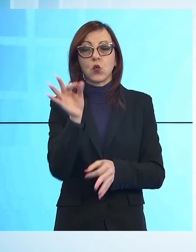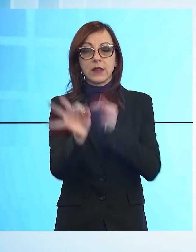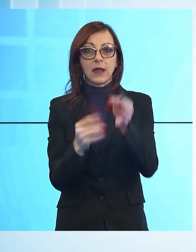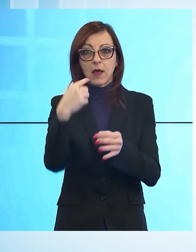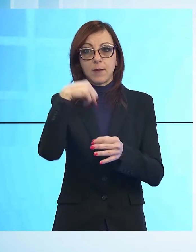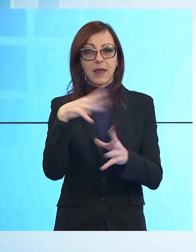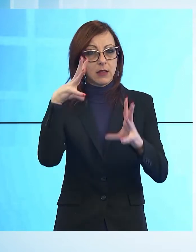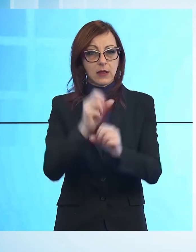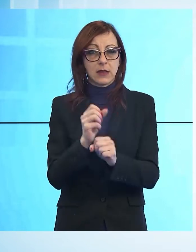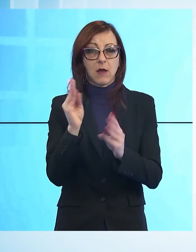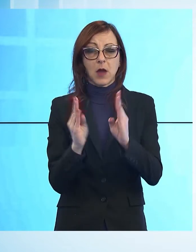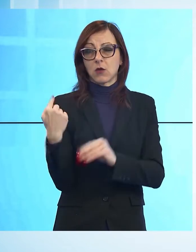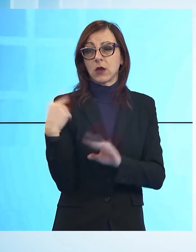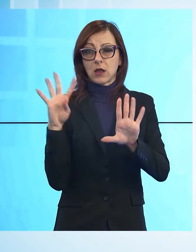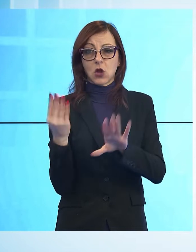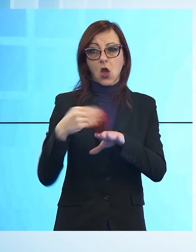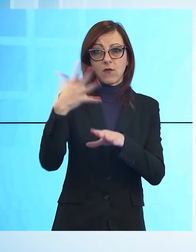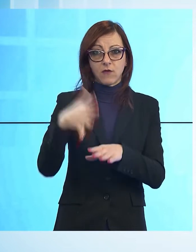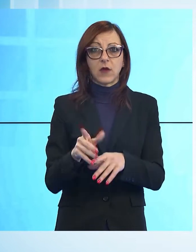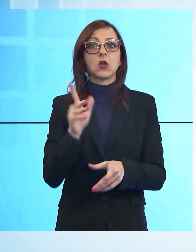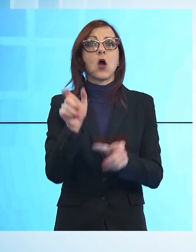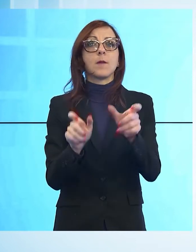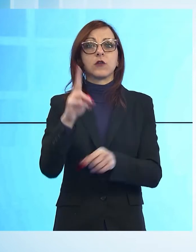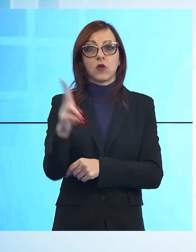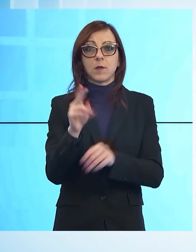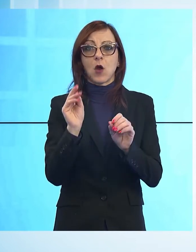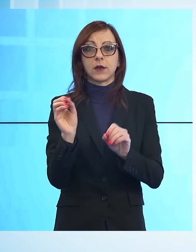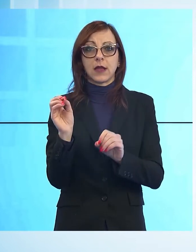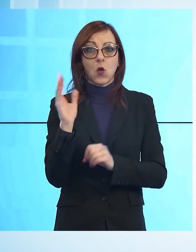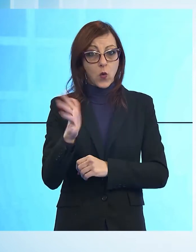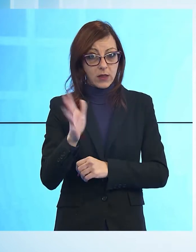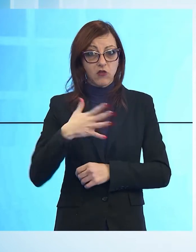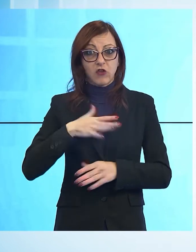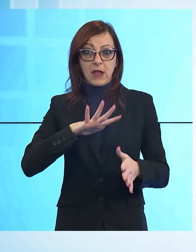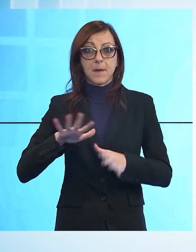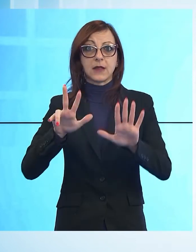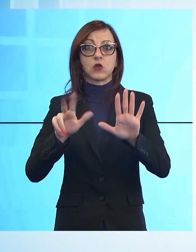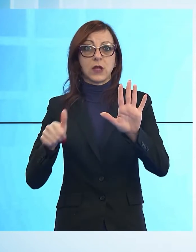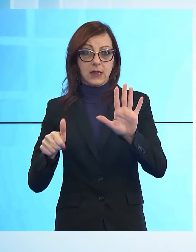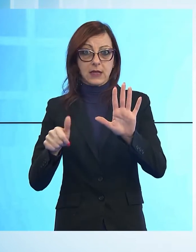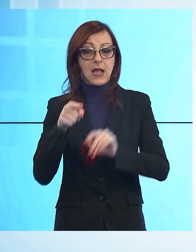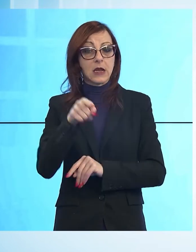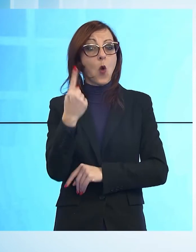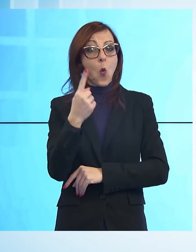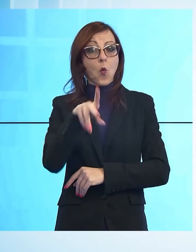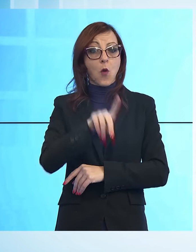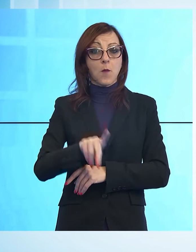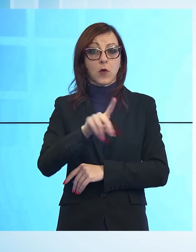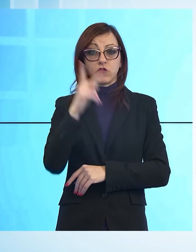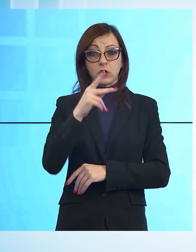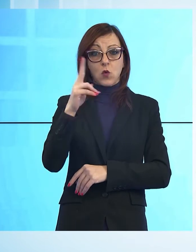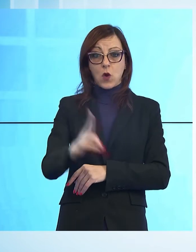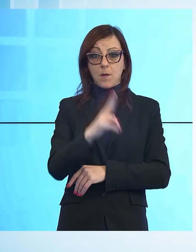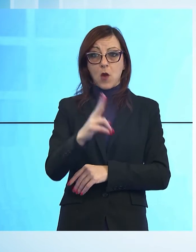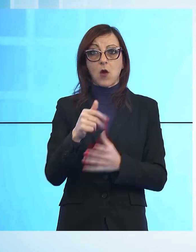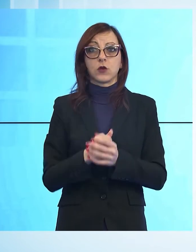ieri. 15 i decessi nella nostra regione, l'età media di quasi 86 anni, uno dei decessi si è verificato in provincia di Lucca dove i